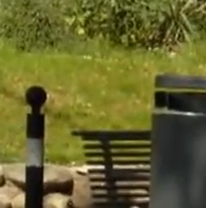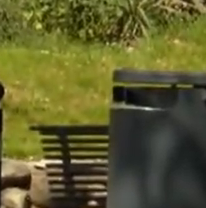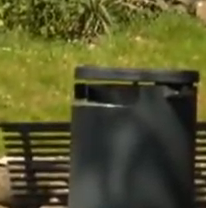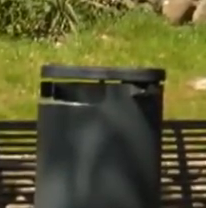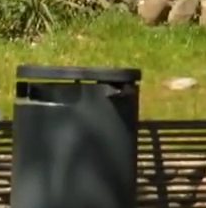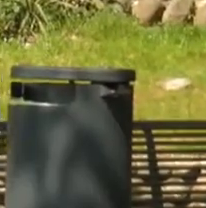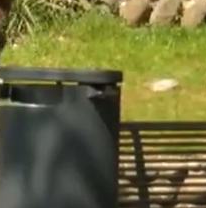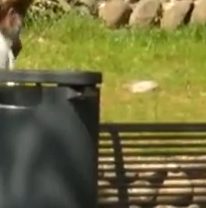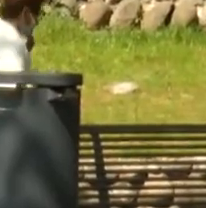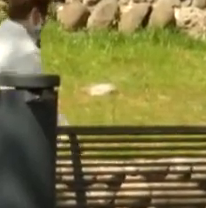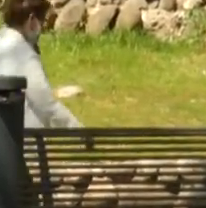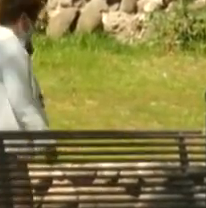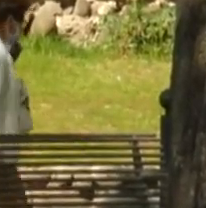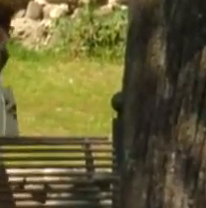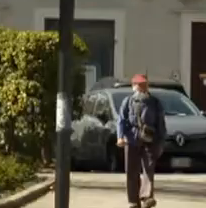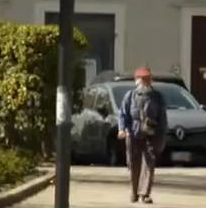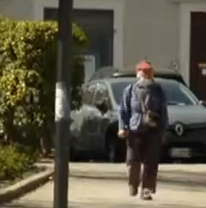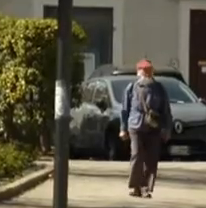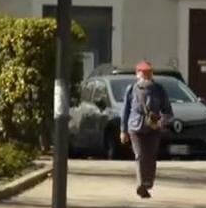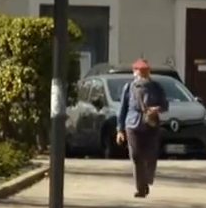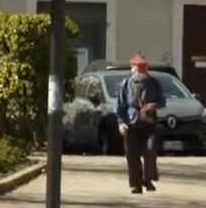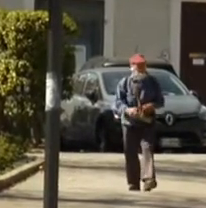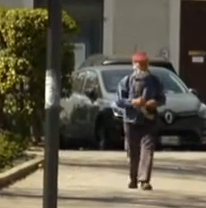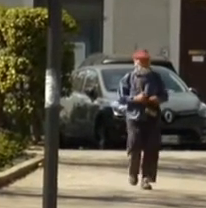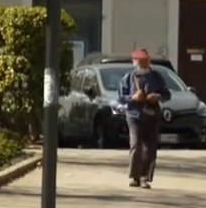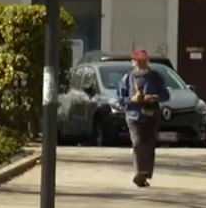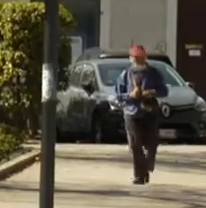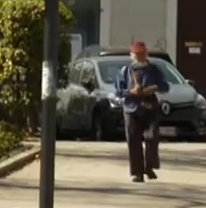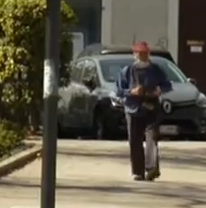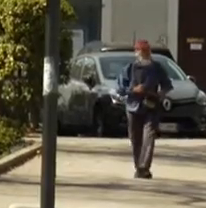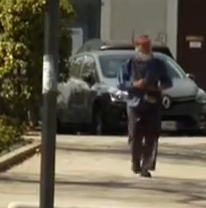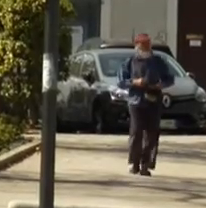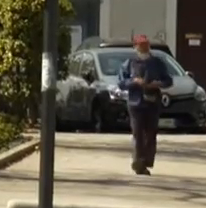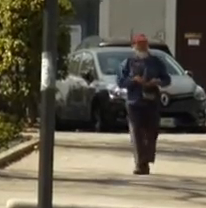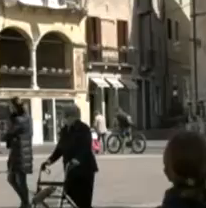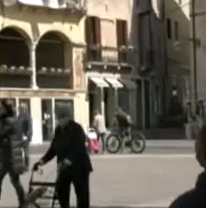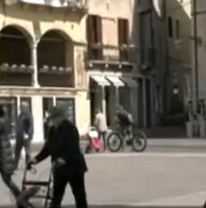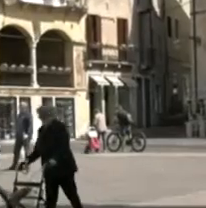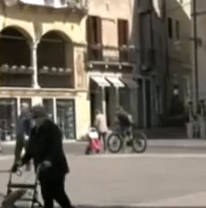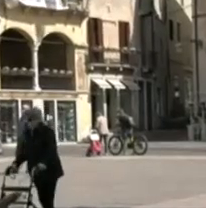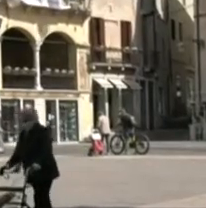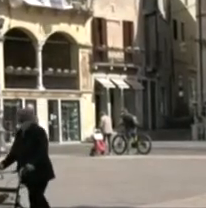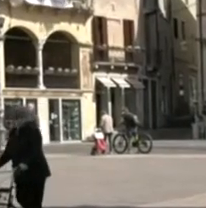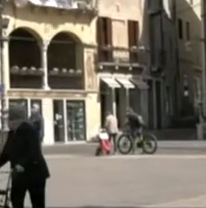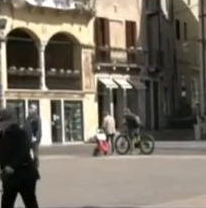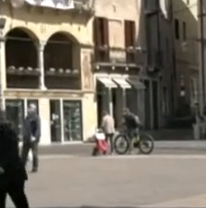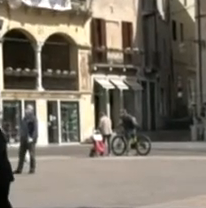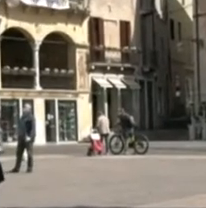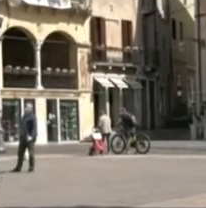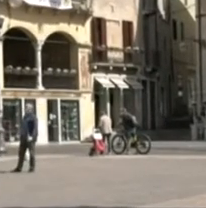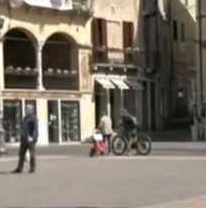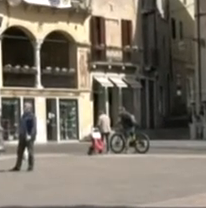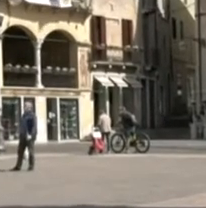Stiamo entrando nella fase di convivenza con il coronavirus, con tutti i rischi che questo comporta per la vita di tutti i giorni e per il comparto